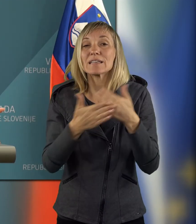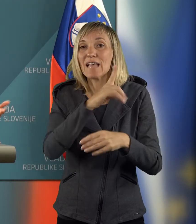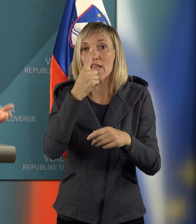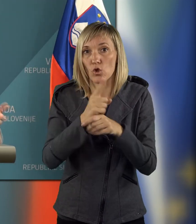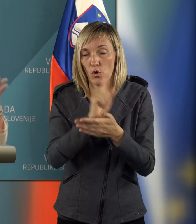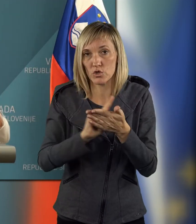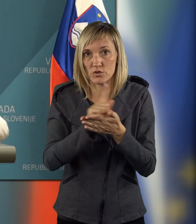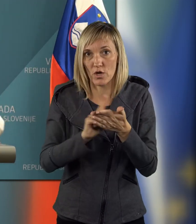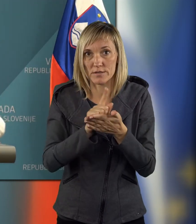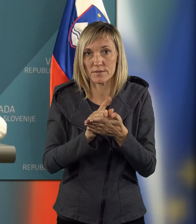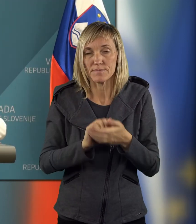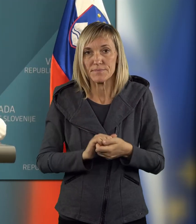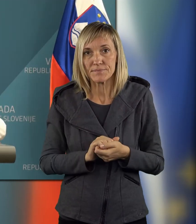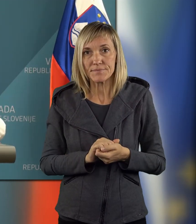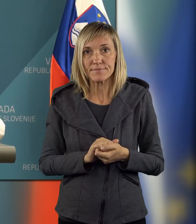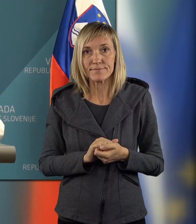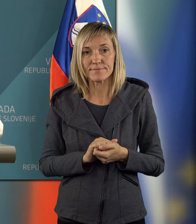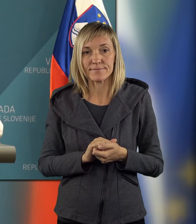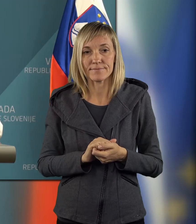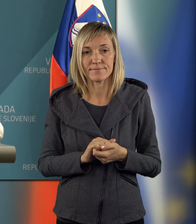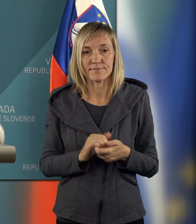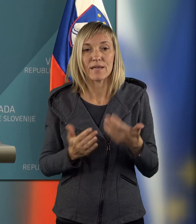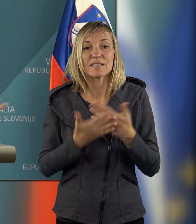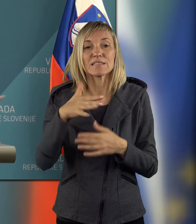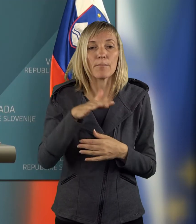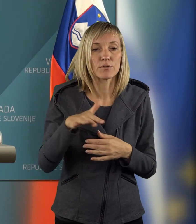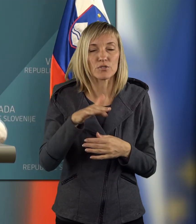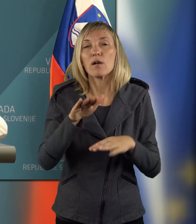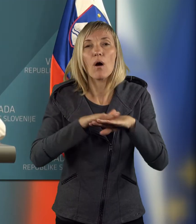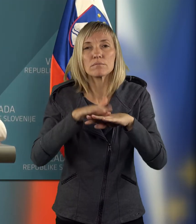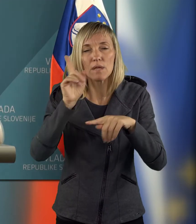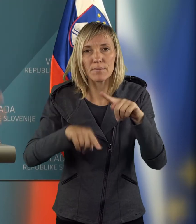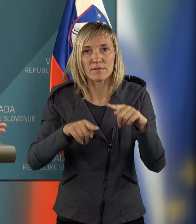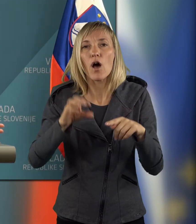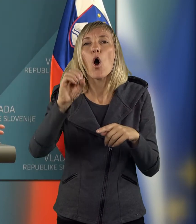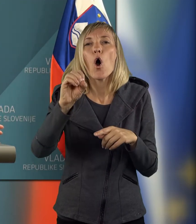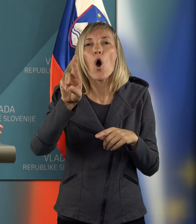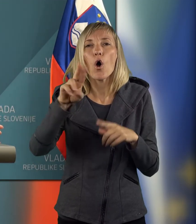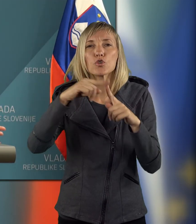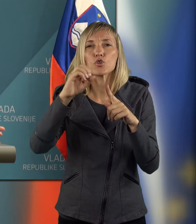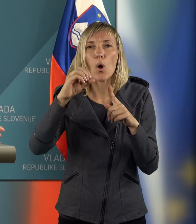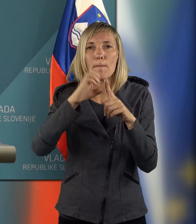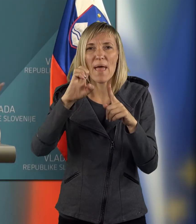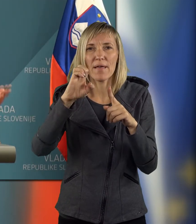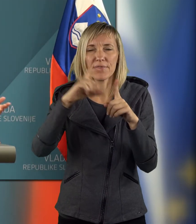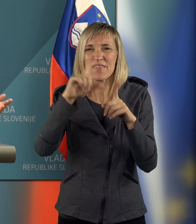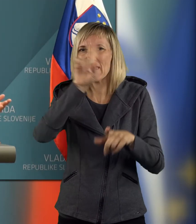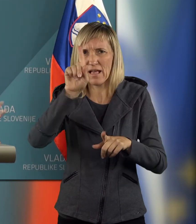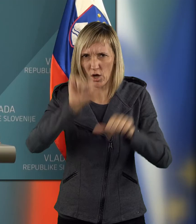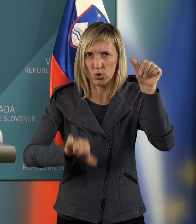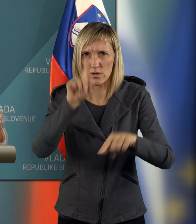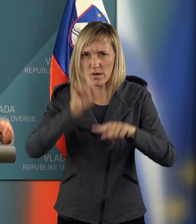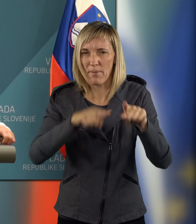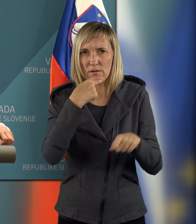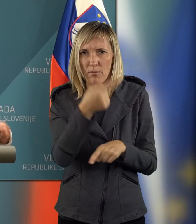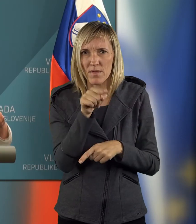nedoločen čas, za področje, pardon, ortopedije. Odločba o